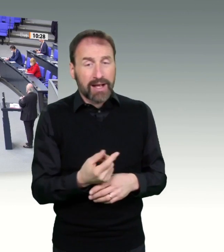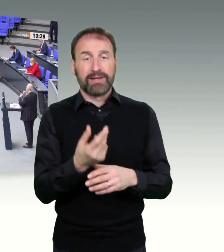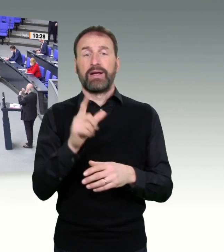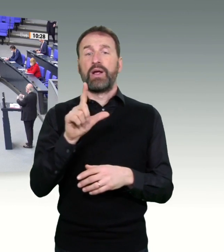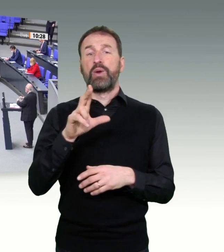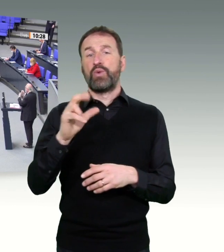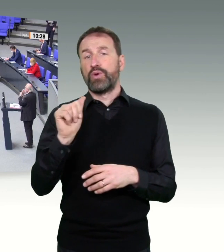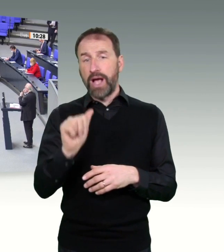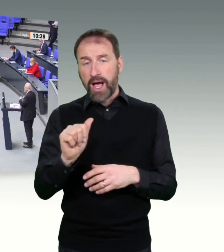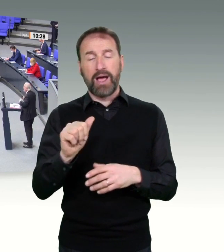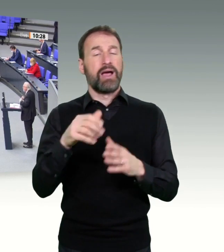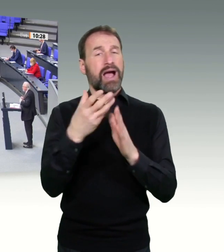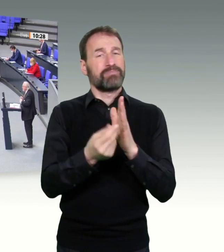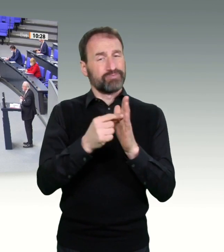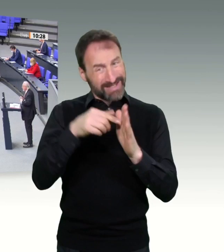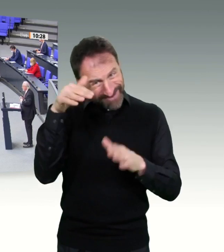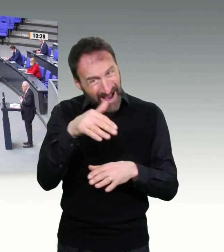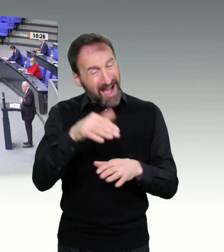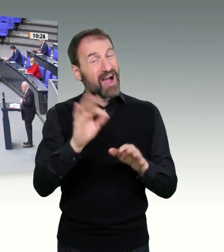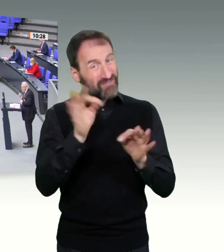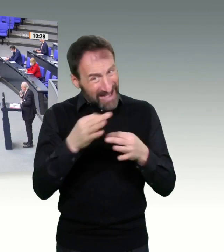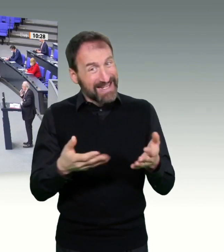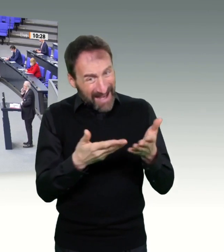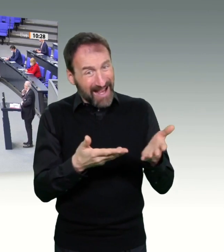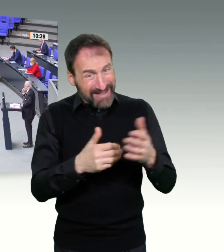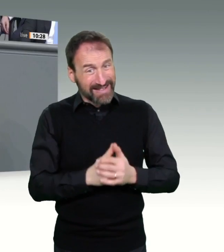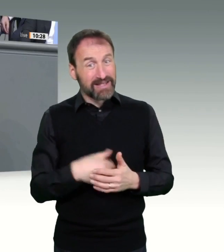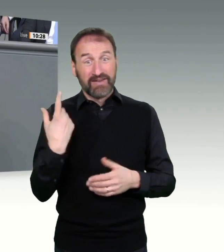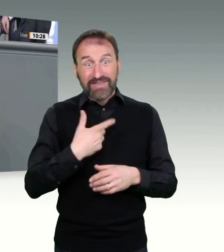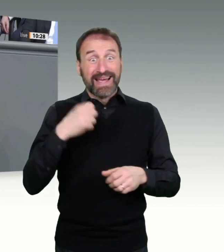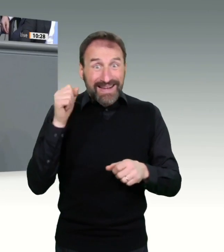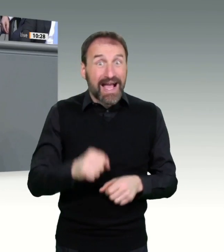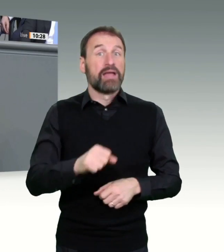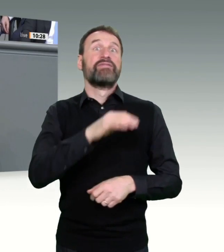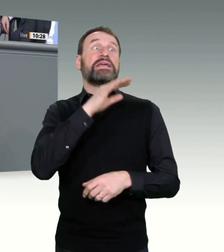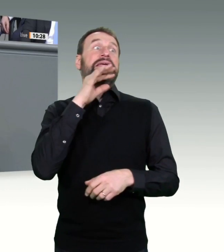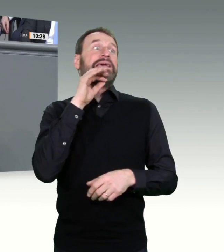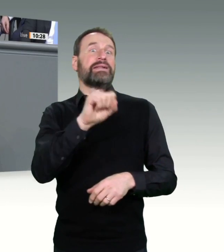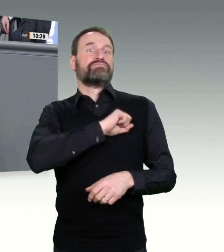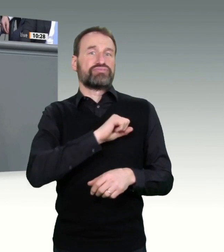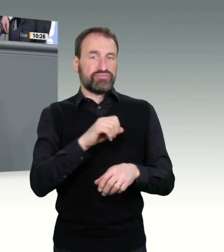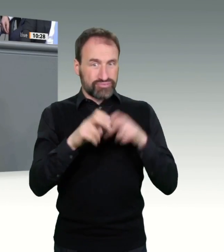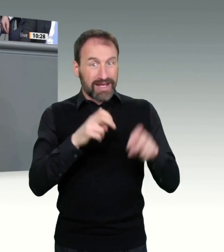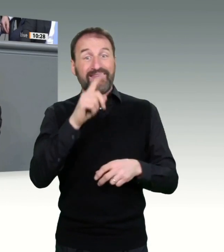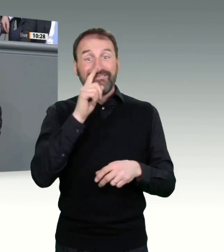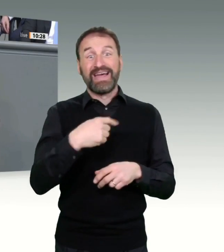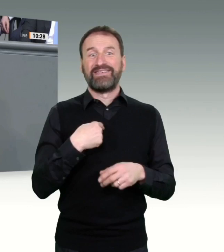wir erleben, wie das Testen um sich greift. Aber das entschuldigt nicht, dass Sie mit Ihrem Antrag